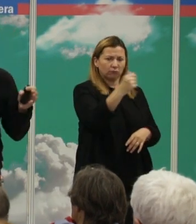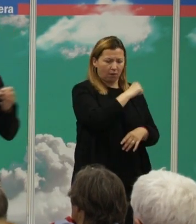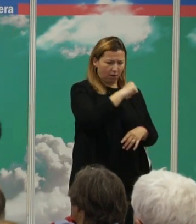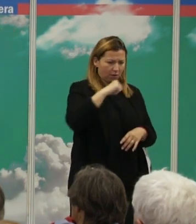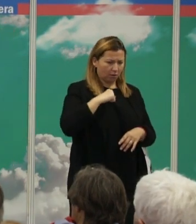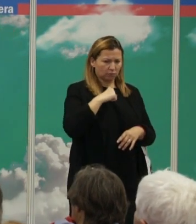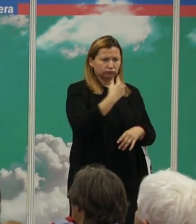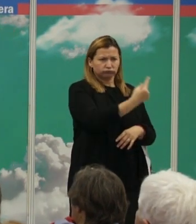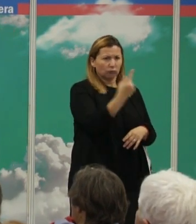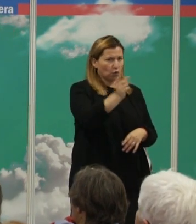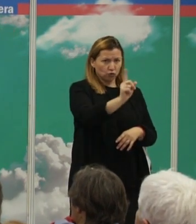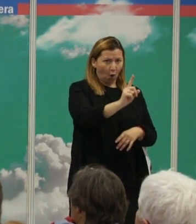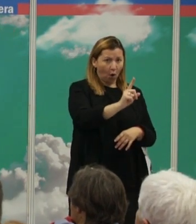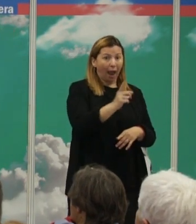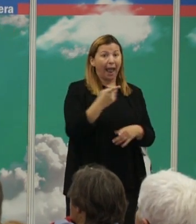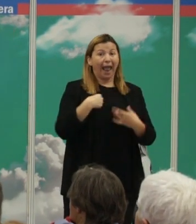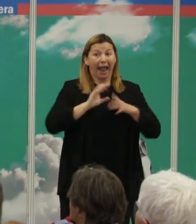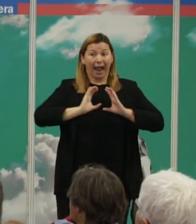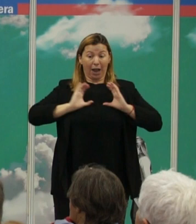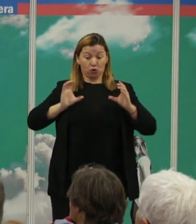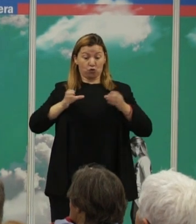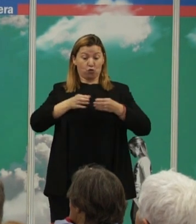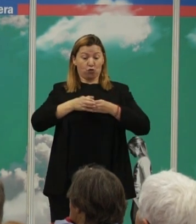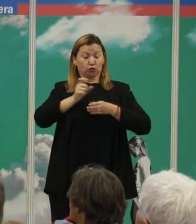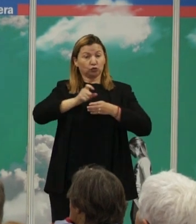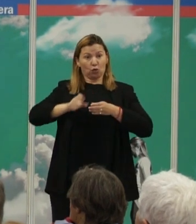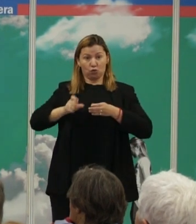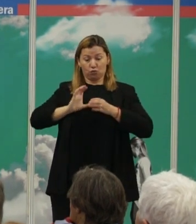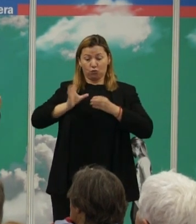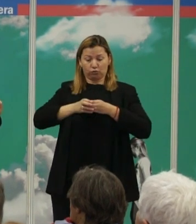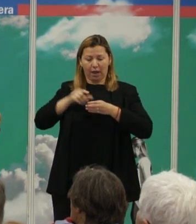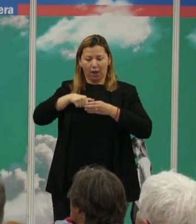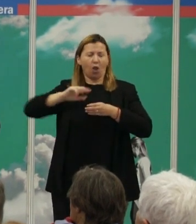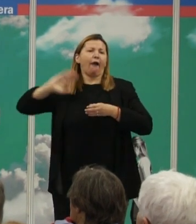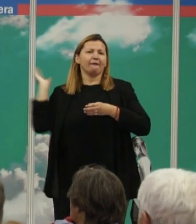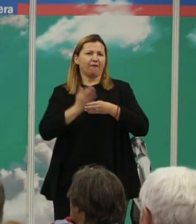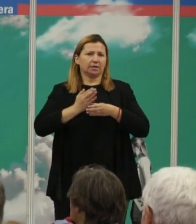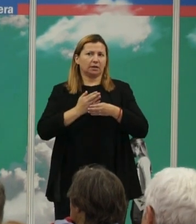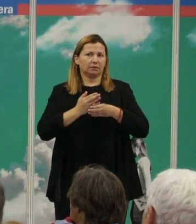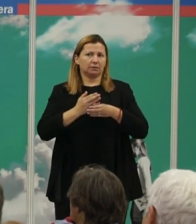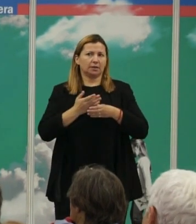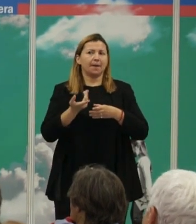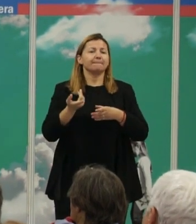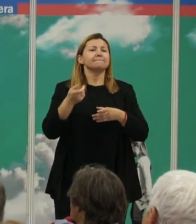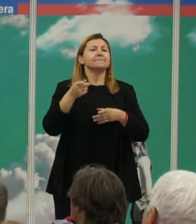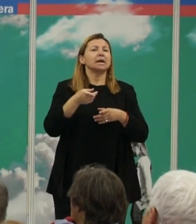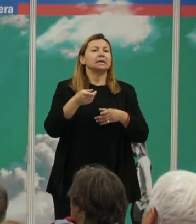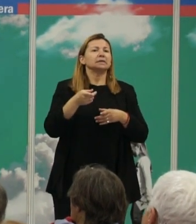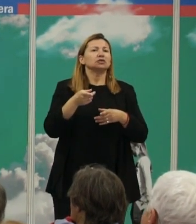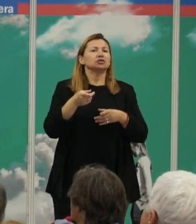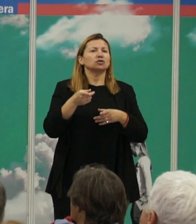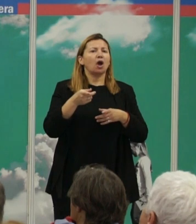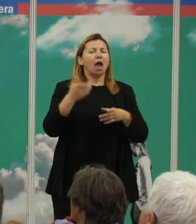colectivos en su conjunto, puede favorecer la violencia entre grupos y a la vez el altruismo intragrupo. Eso puede explicar una